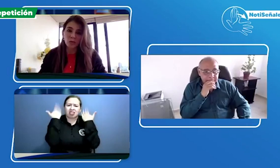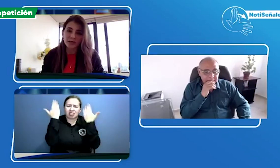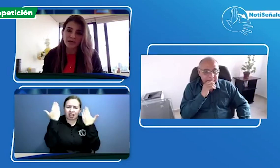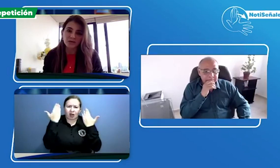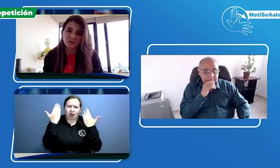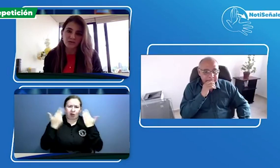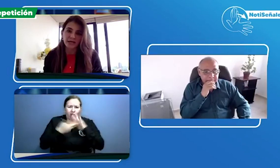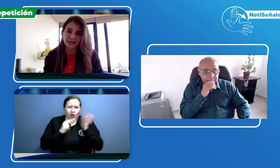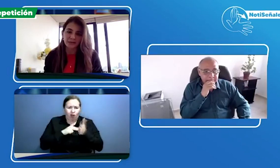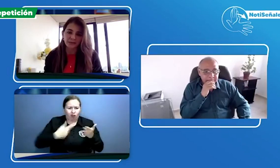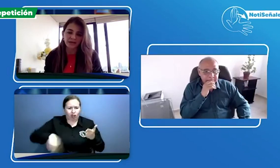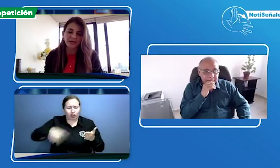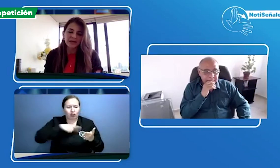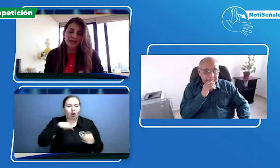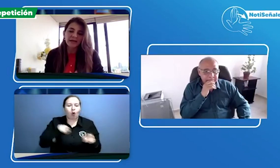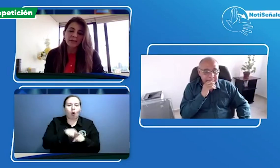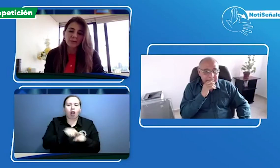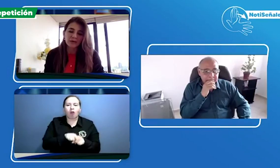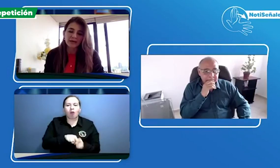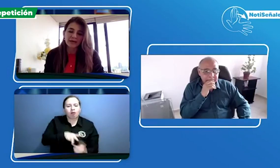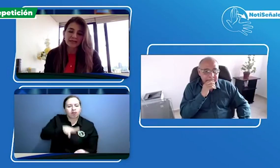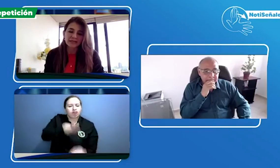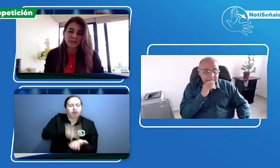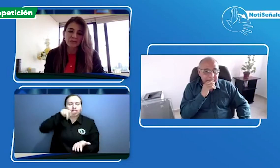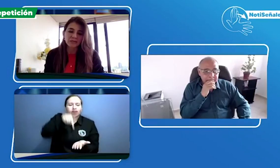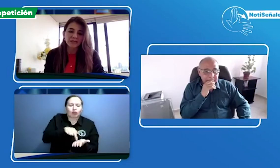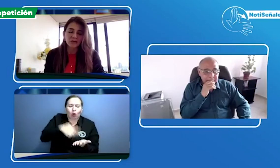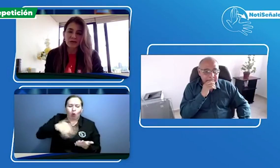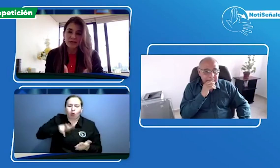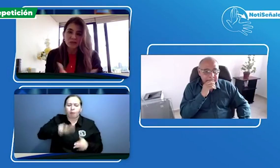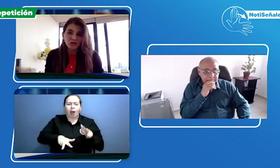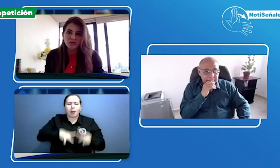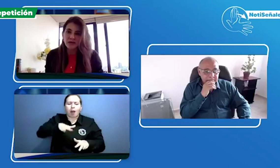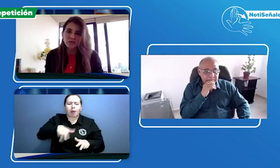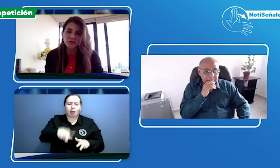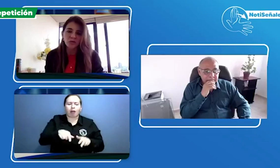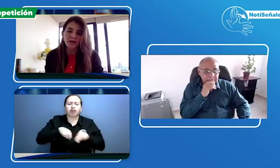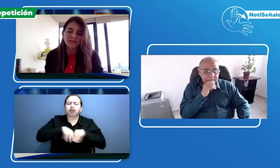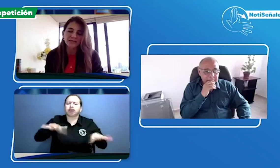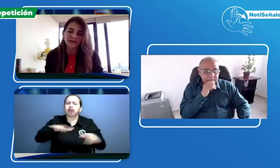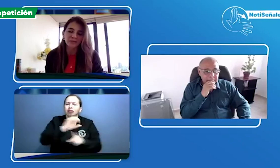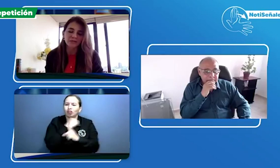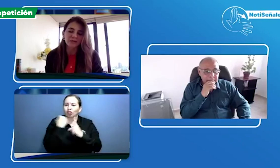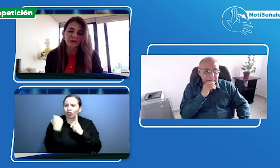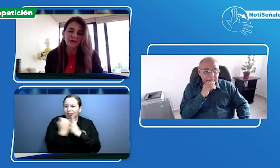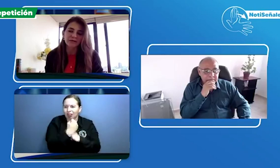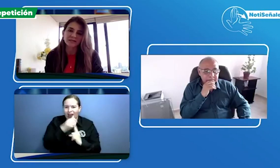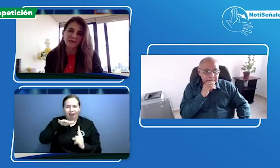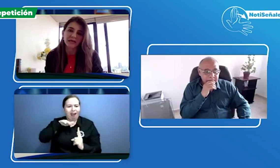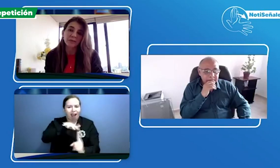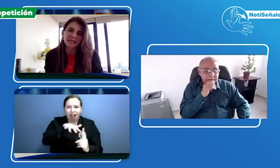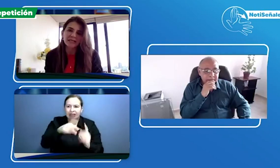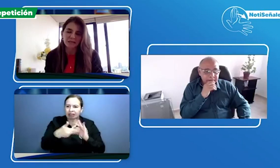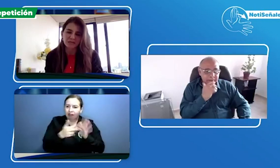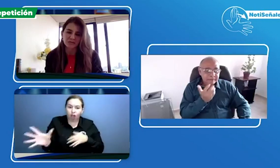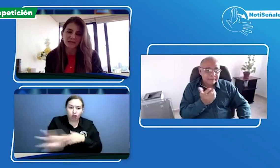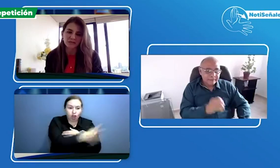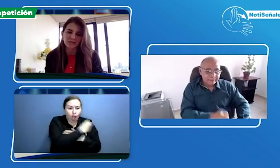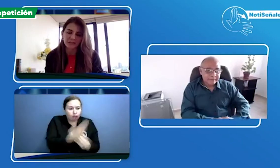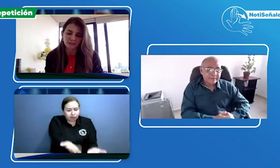huellas sociales también porque estamos haciendo que todos seamos iguales y tengamos la mejor accesibilidad para tener mayores derechos